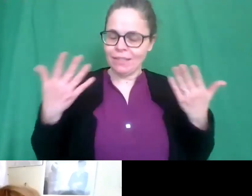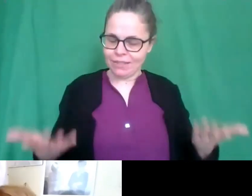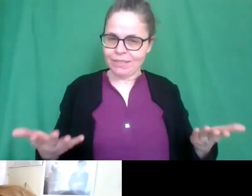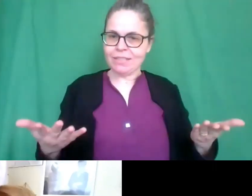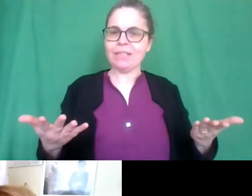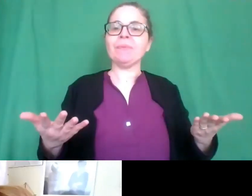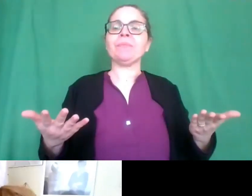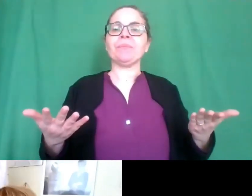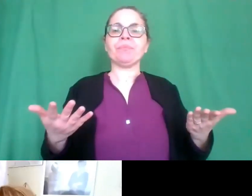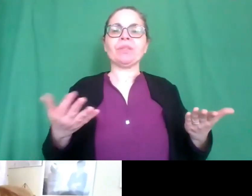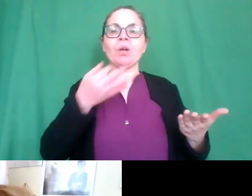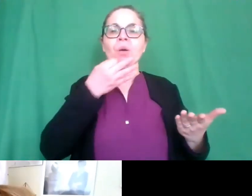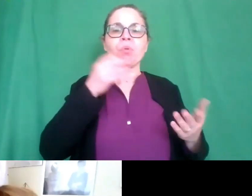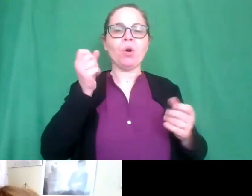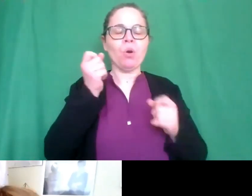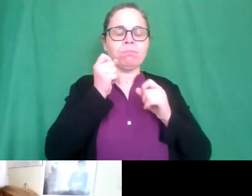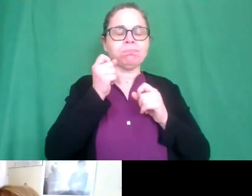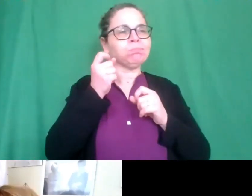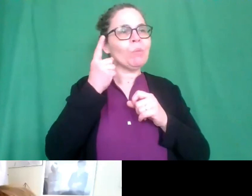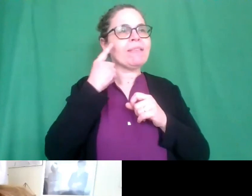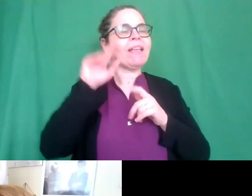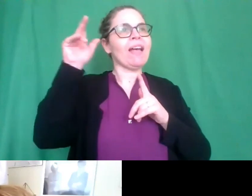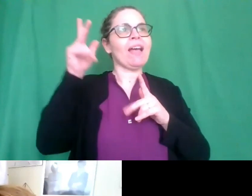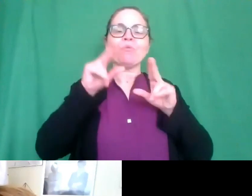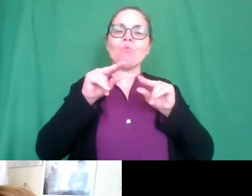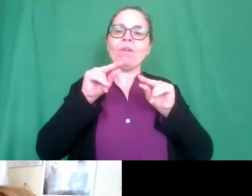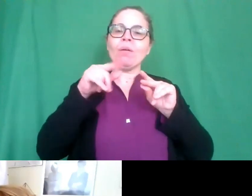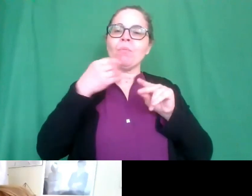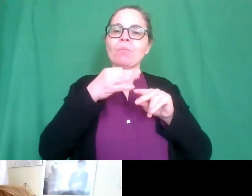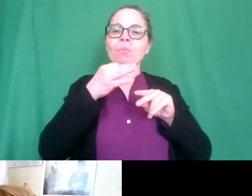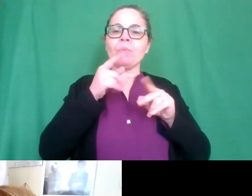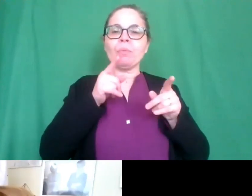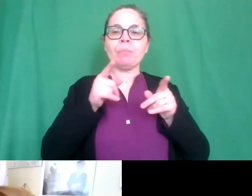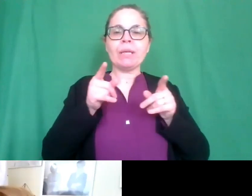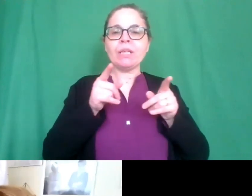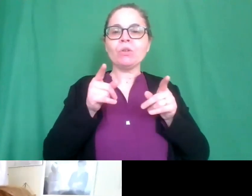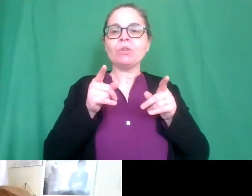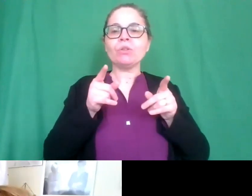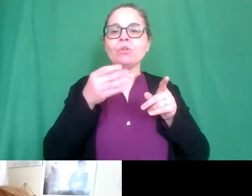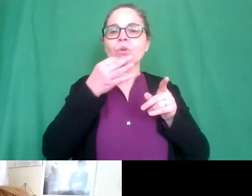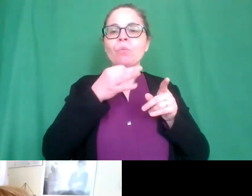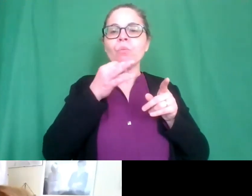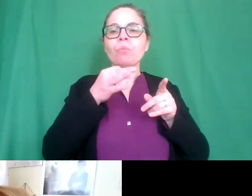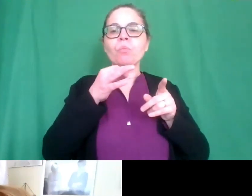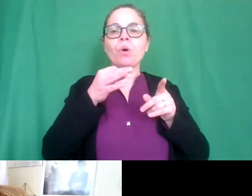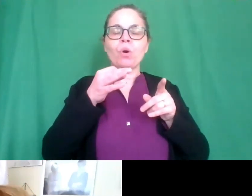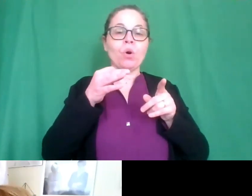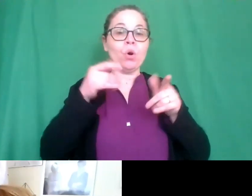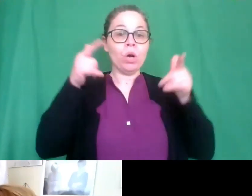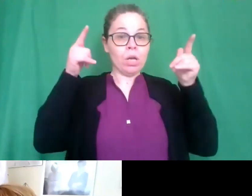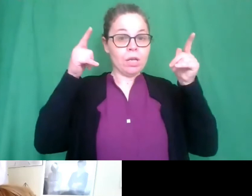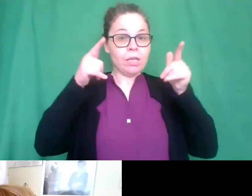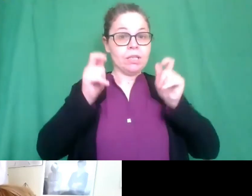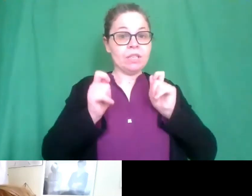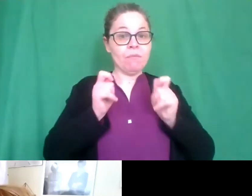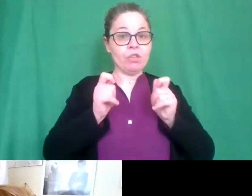'aperto ci potremmo inventare una cosa che la spostiamo un pochino come periodo scegliamo che decidiamo che San Francesco di Sales si può